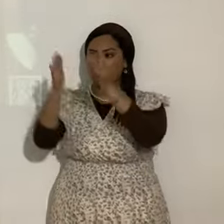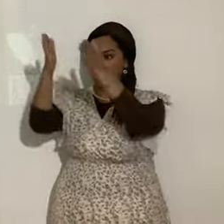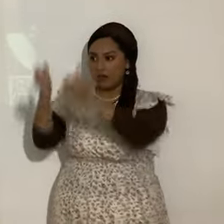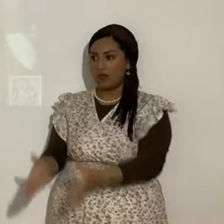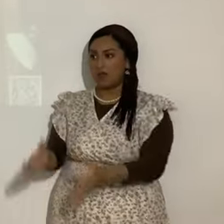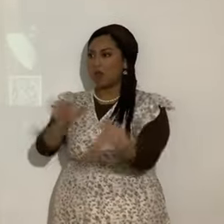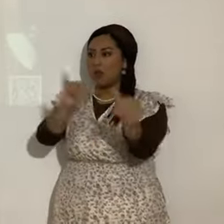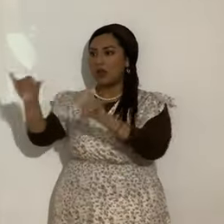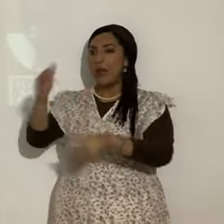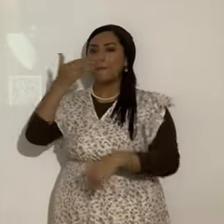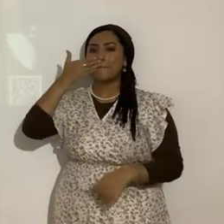cruel.